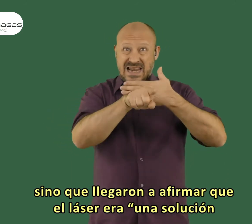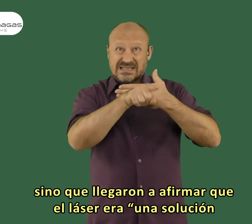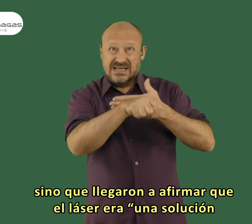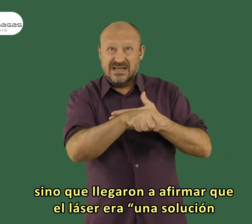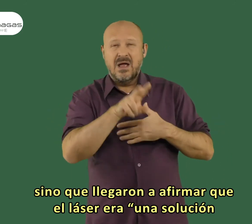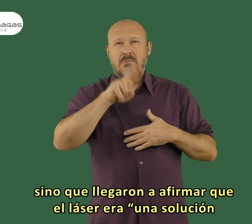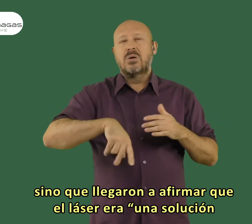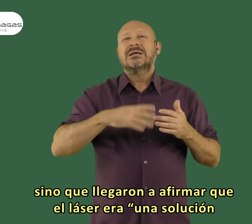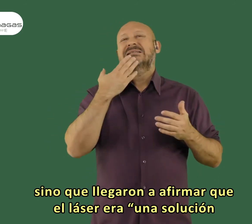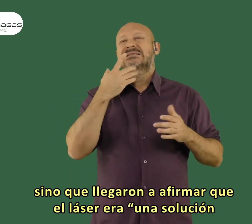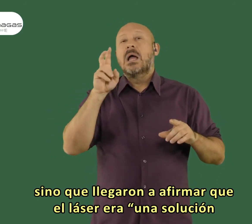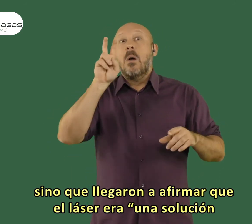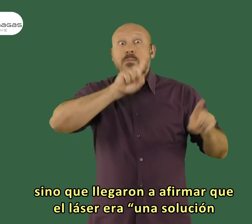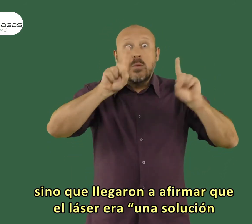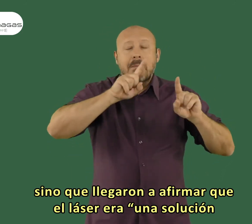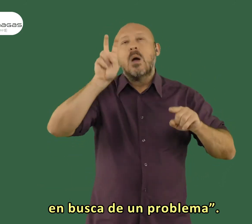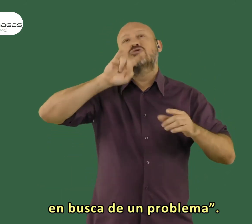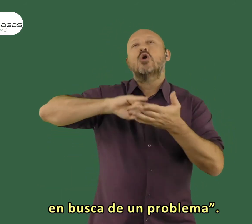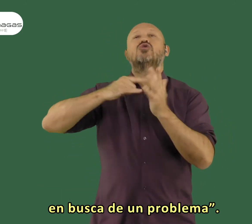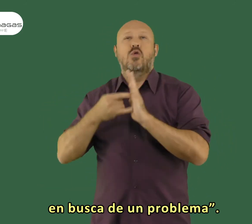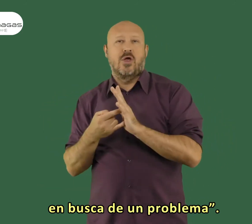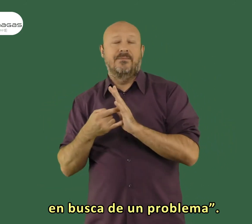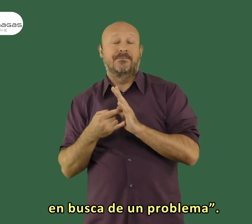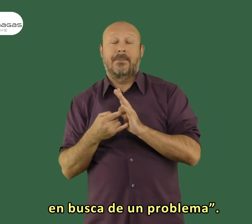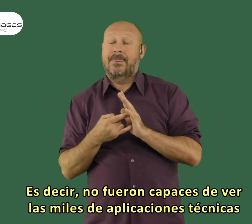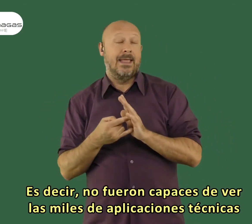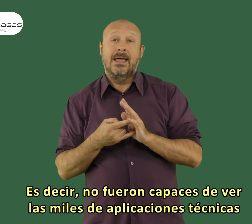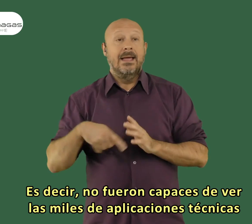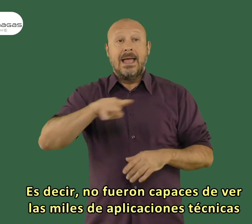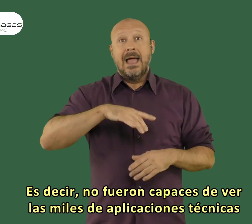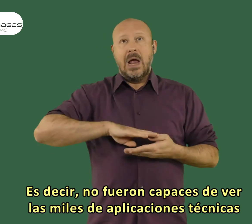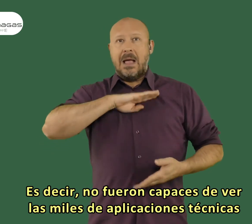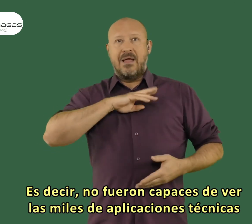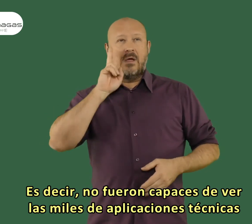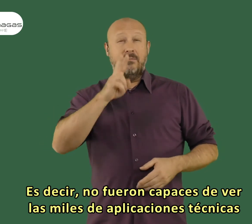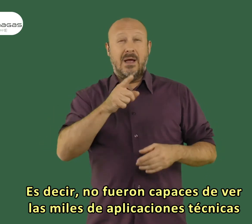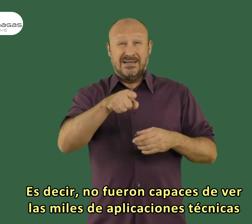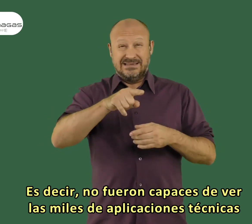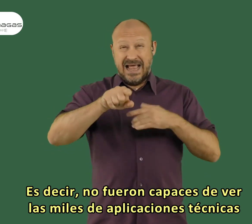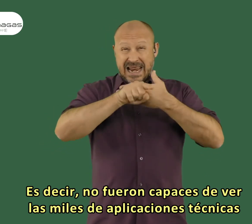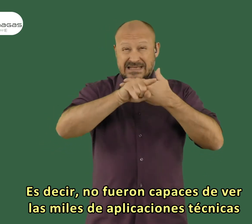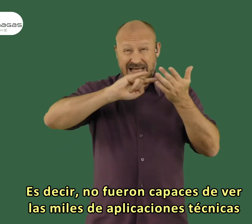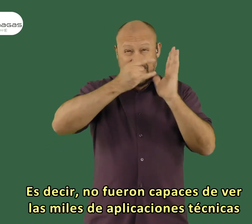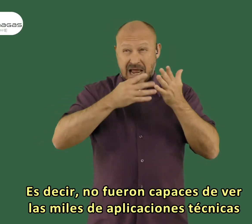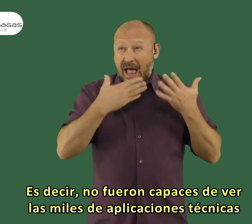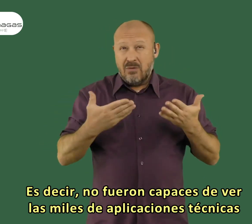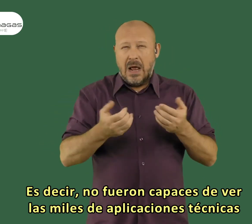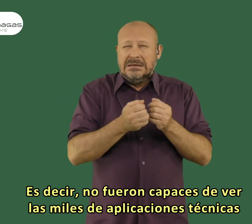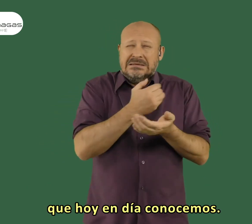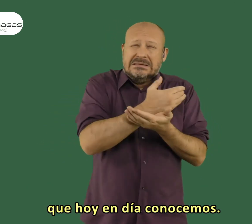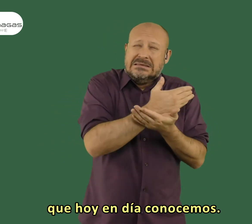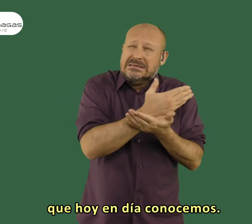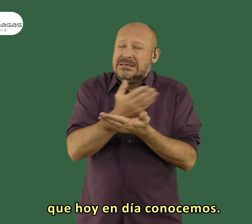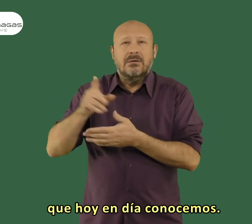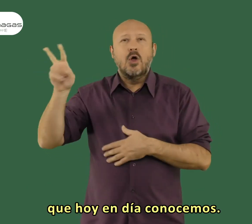llegaron a afirmar que el láser era una solución en busca de un problema. Es decir, no fueron capaces de ver las miles de aplicaciones